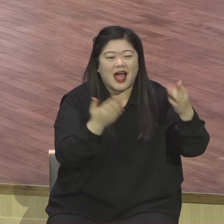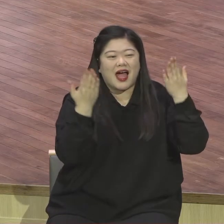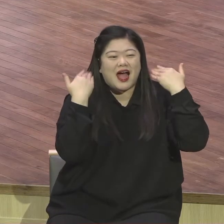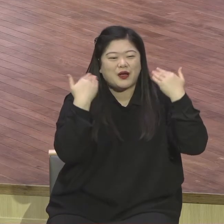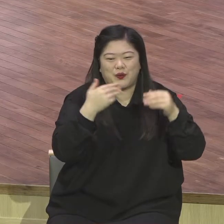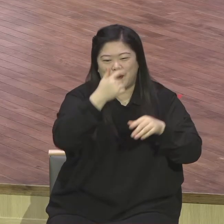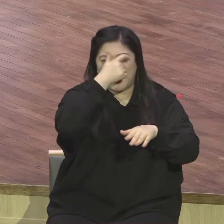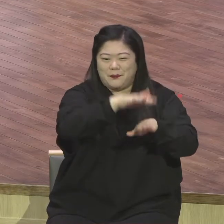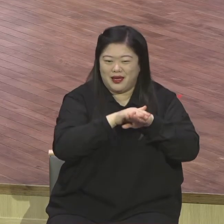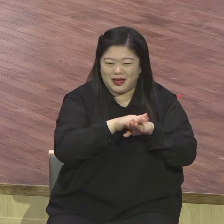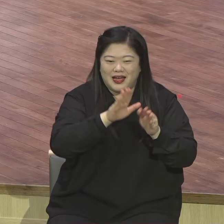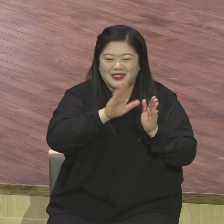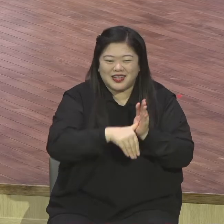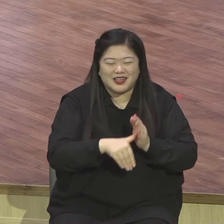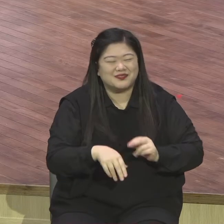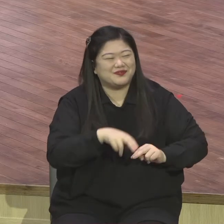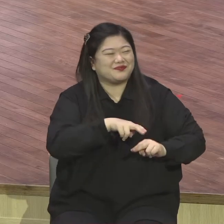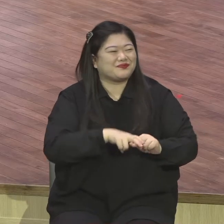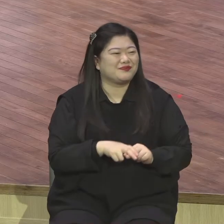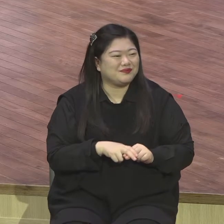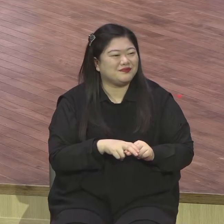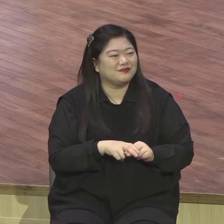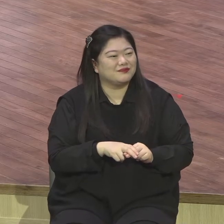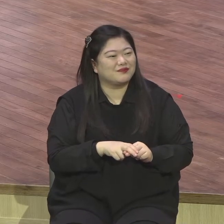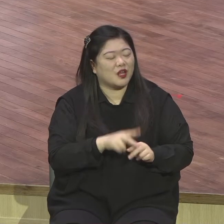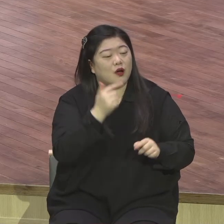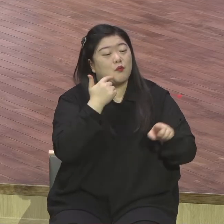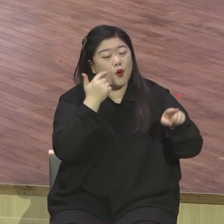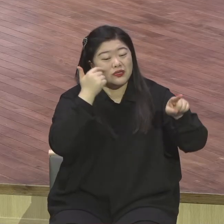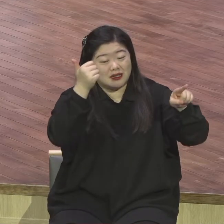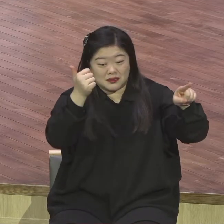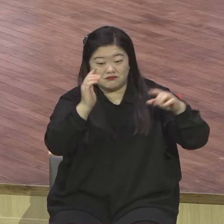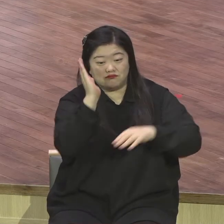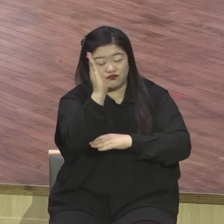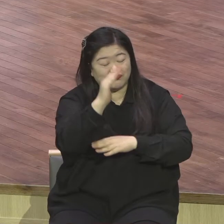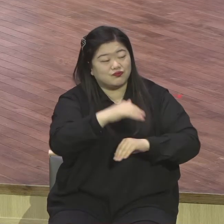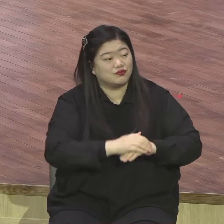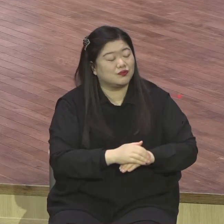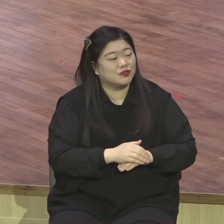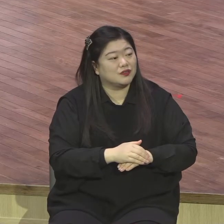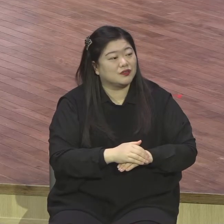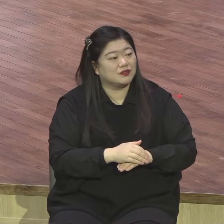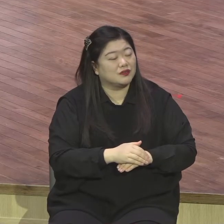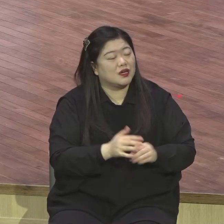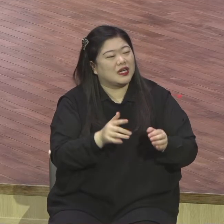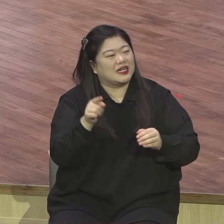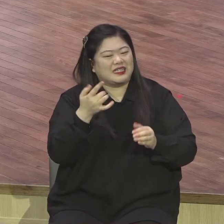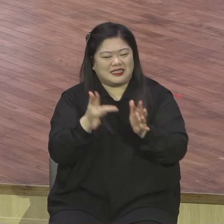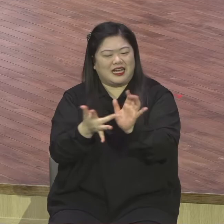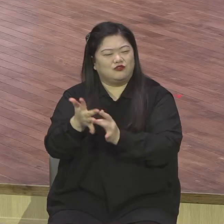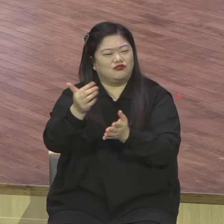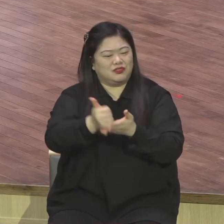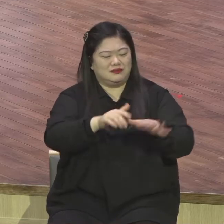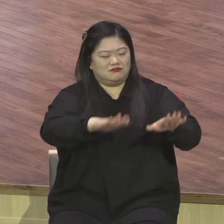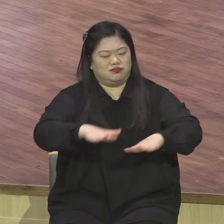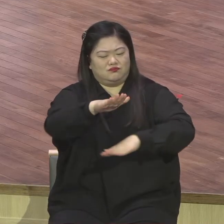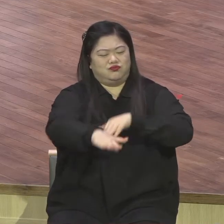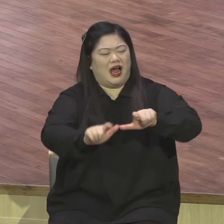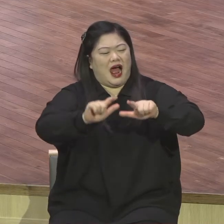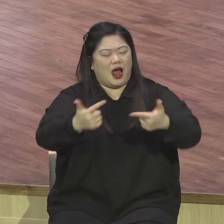아니고 그렇게 설교하니까 우리 딸이 질문을 한 거예요. 목사님 그게 무슨